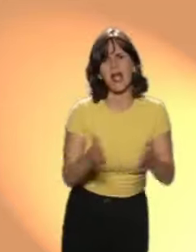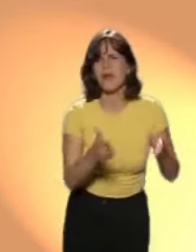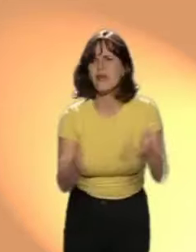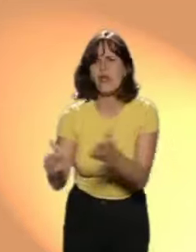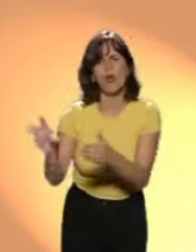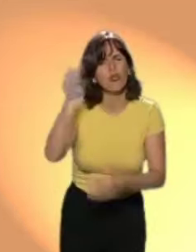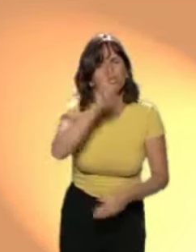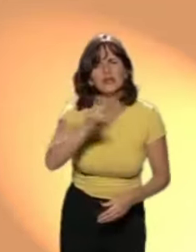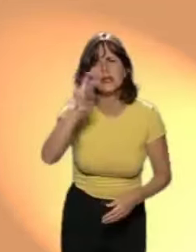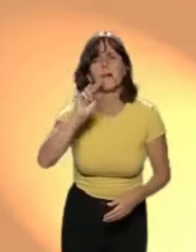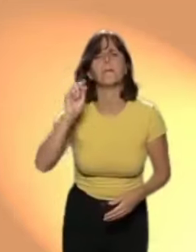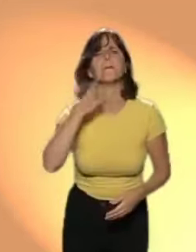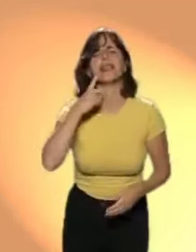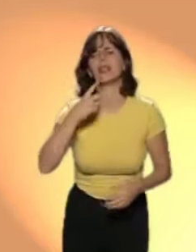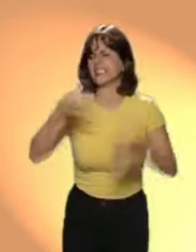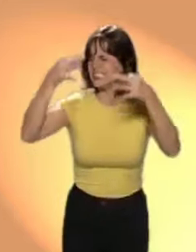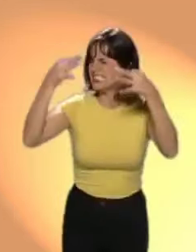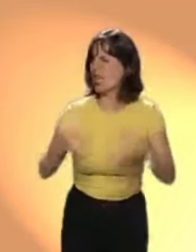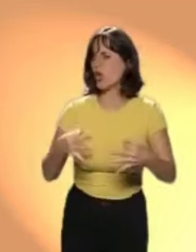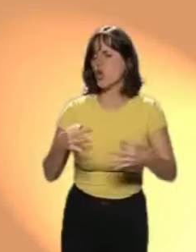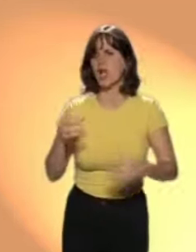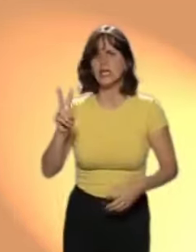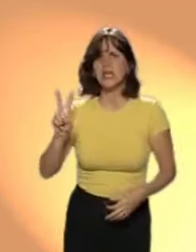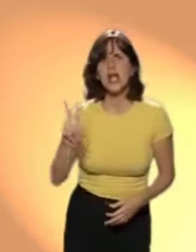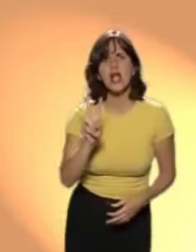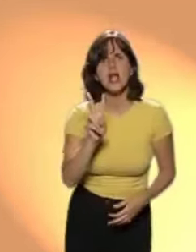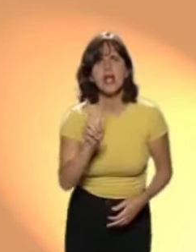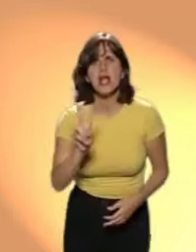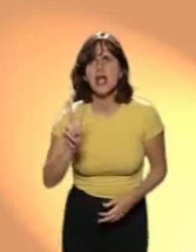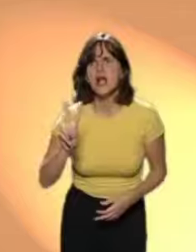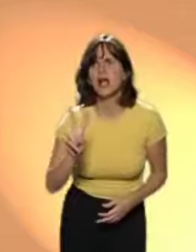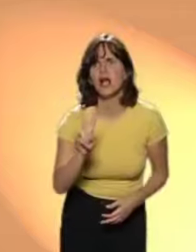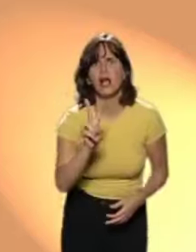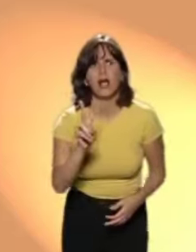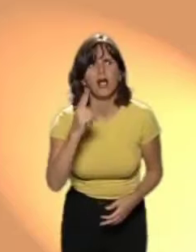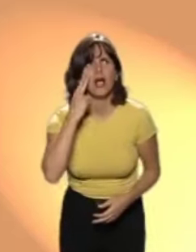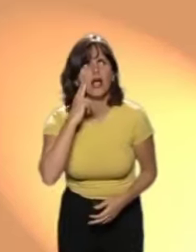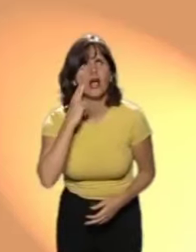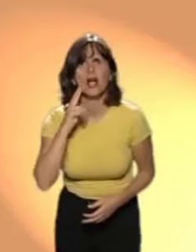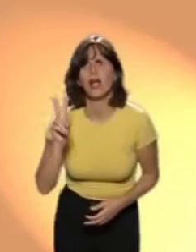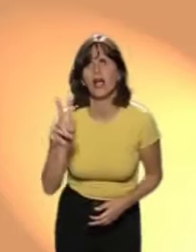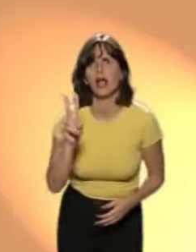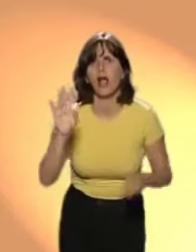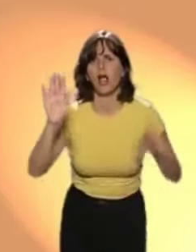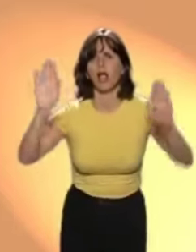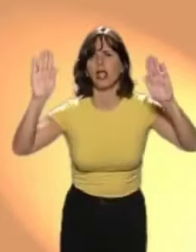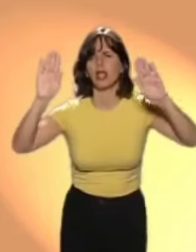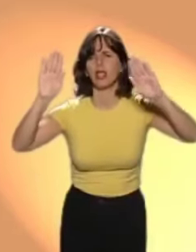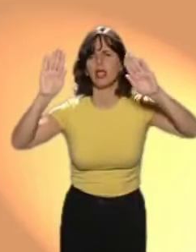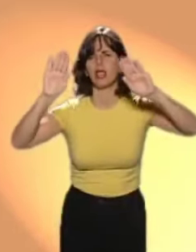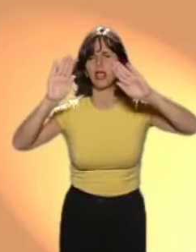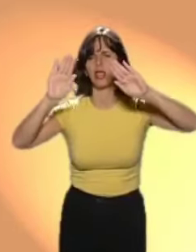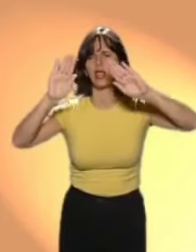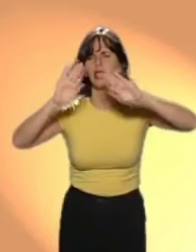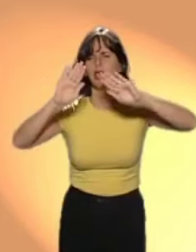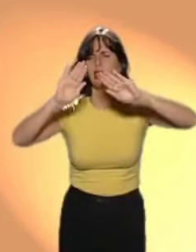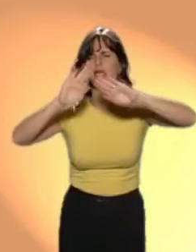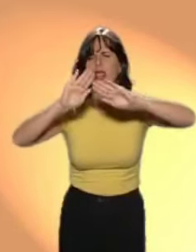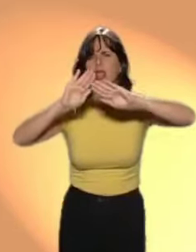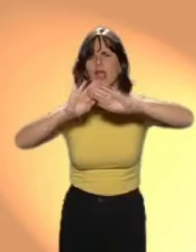Vamos los dos a buscar el camino. Lo encontraremos seguro. Y así fueron andando por el bosque muertos de